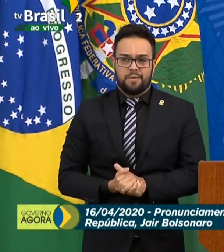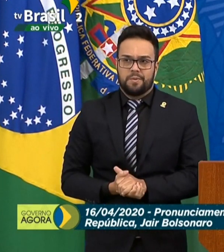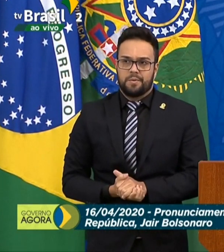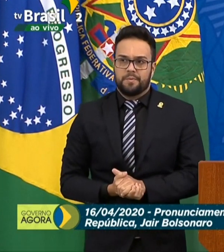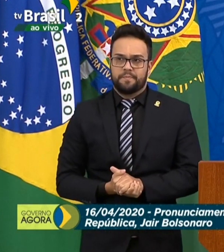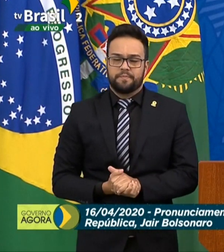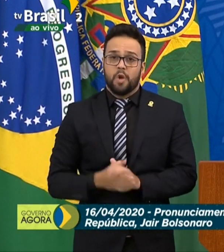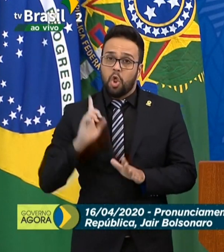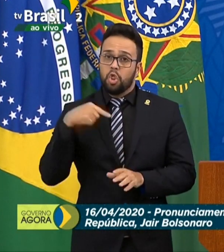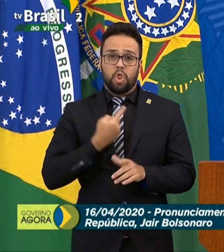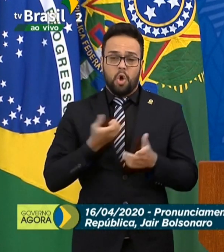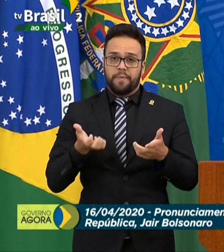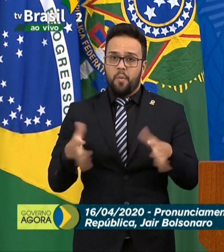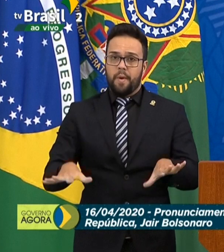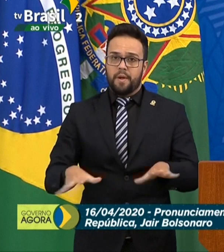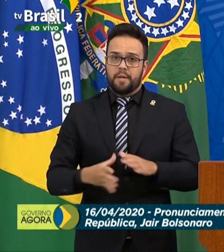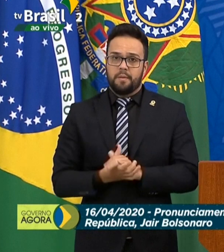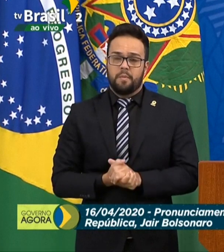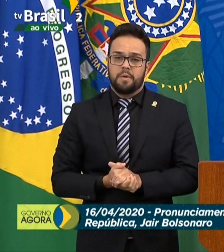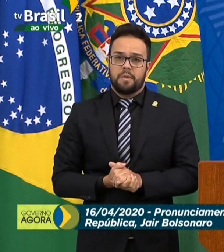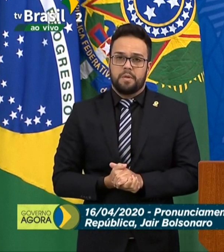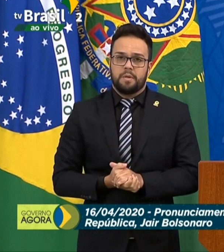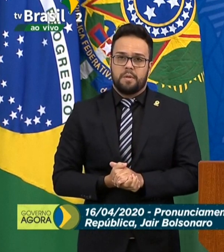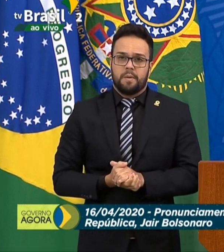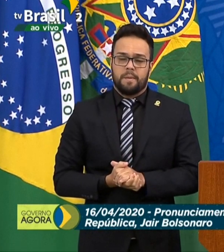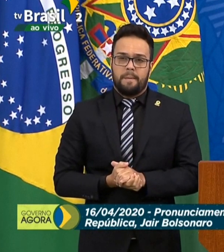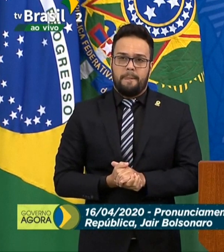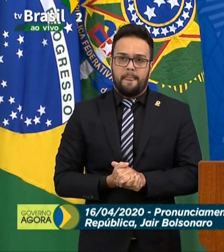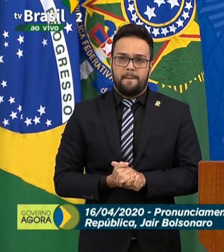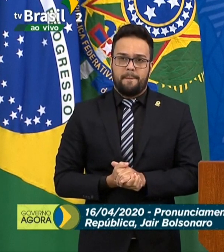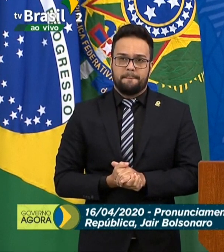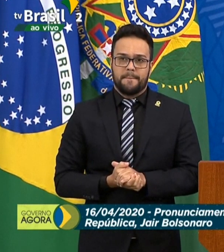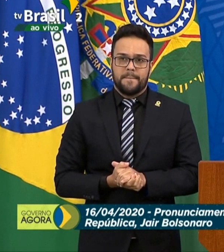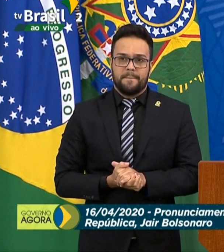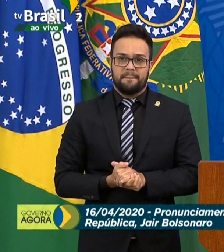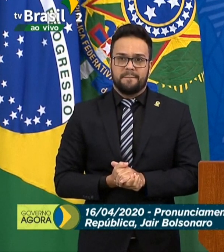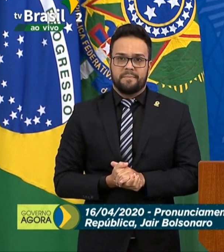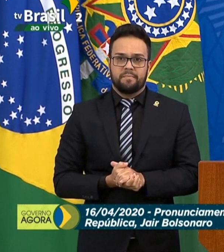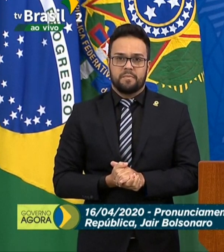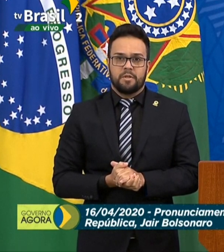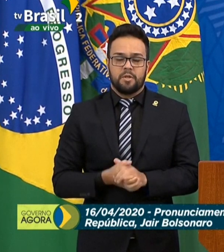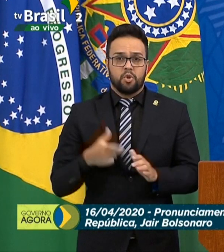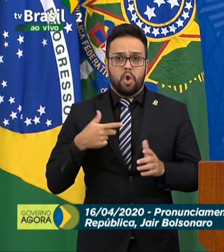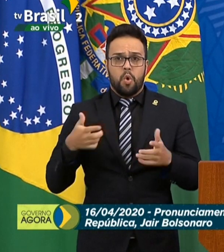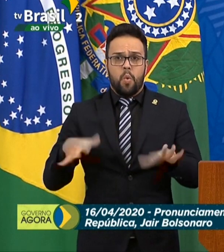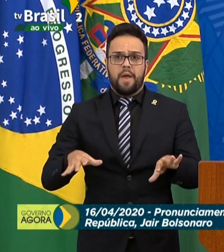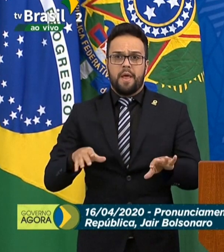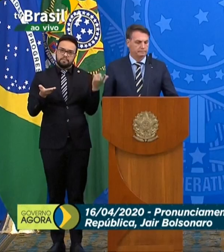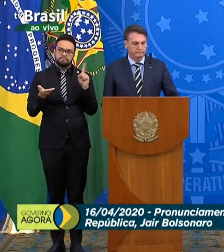Não queremos aqui criar qualquer polêmica com outro poder.